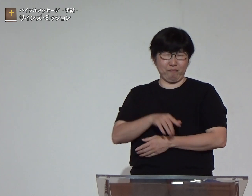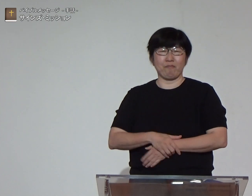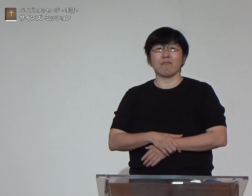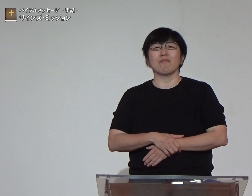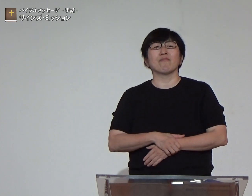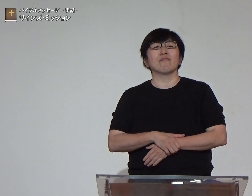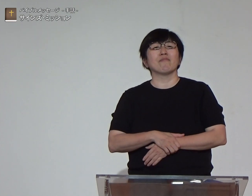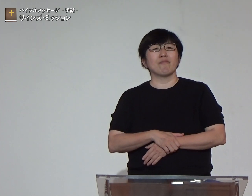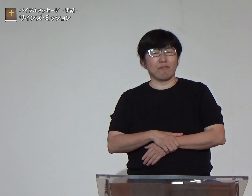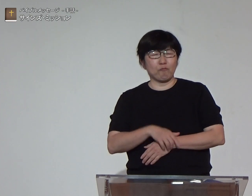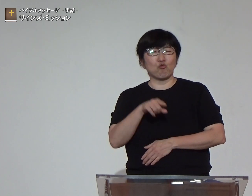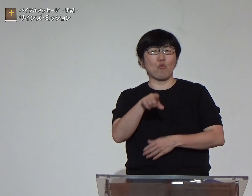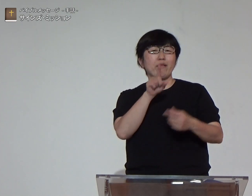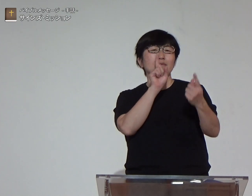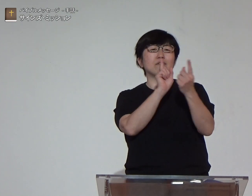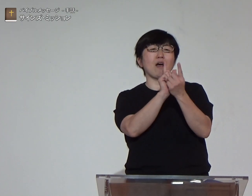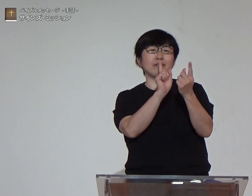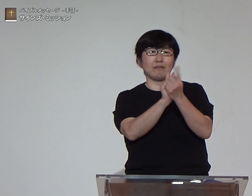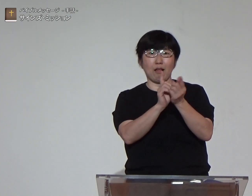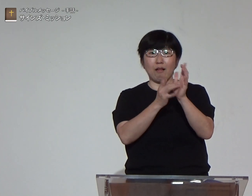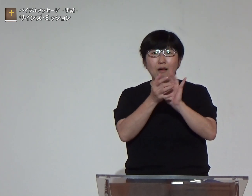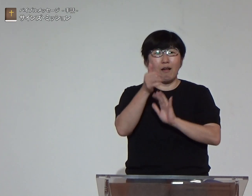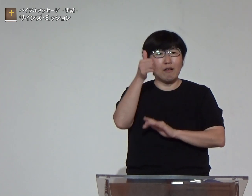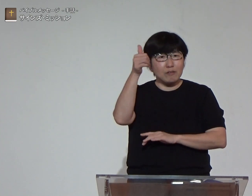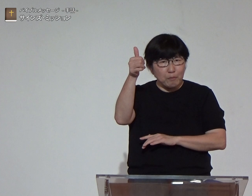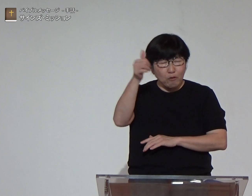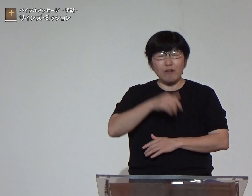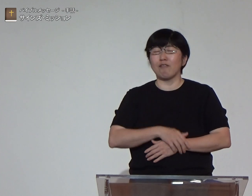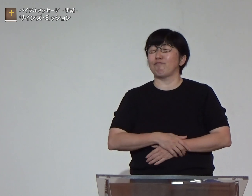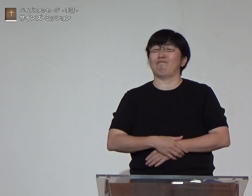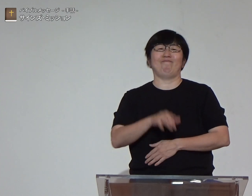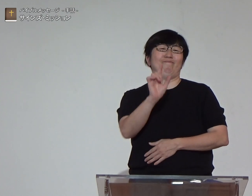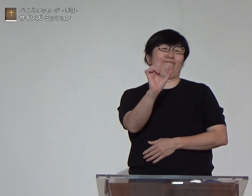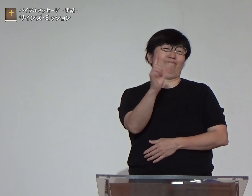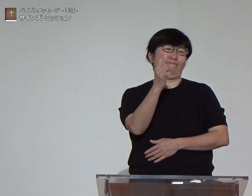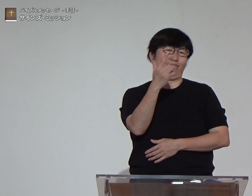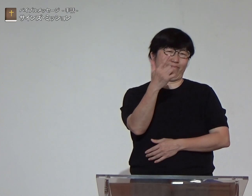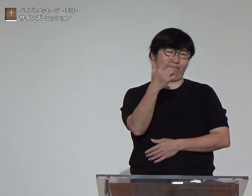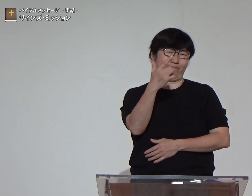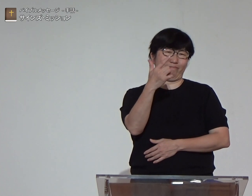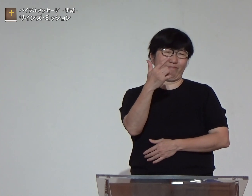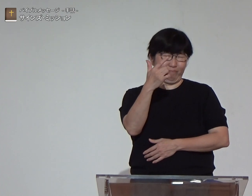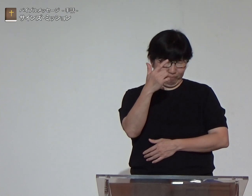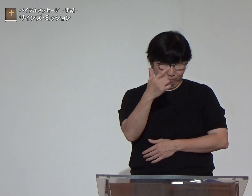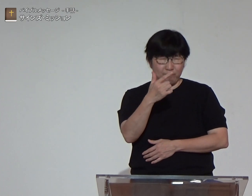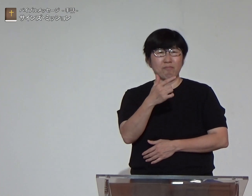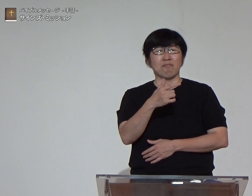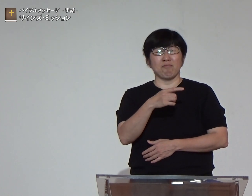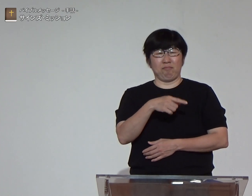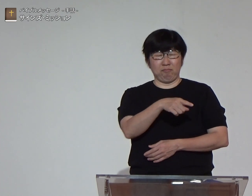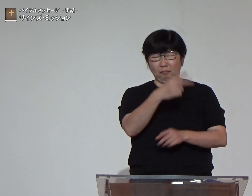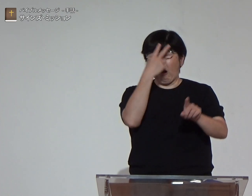問をしたことが書かれていますそれに対してイエス様はそうではありません